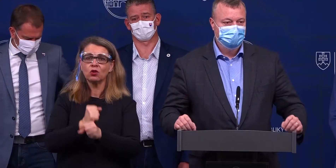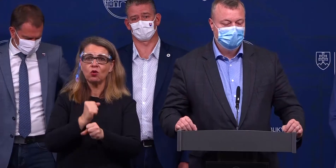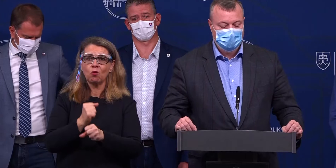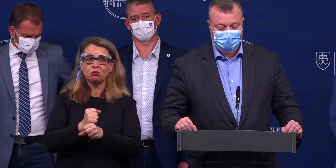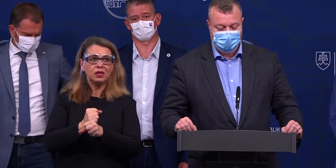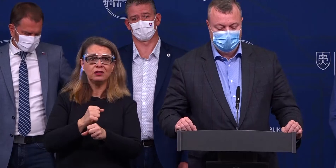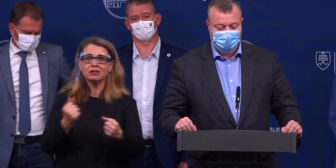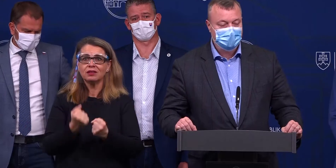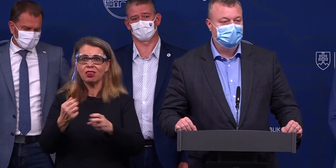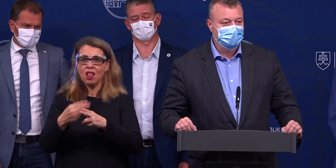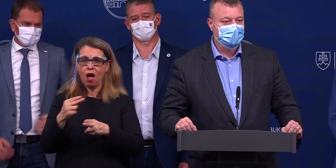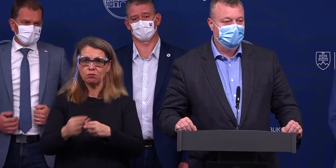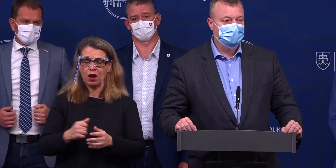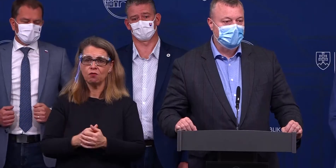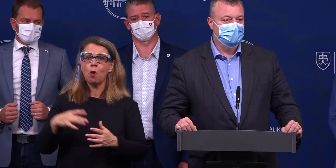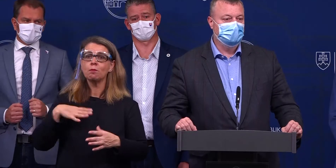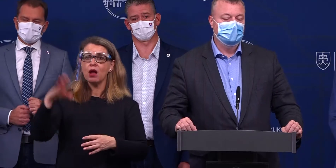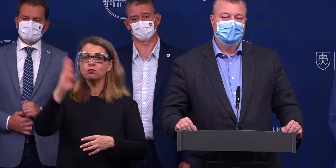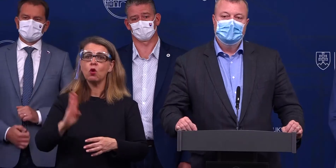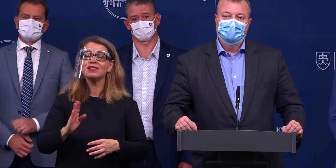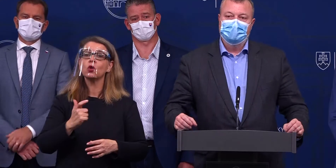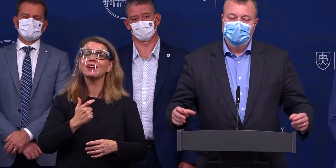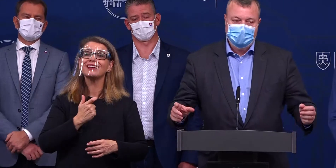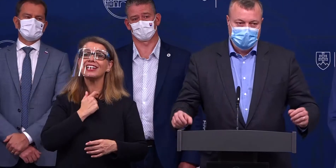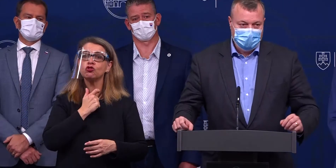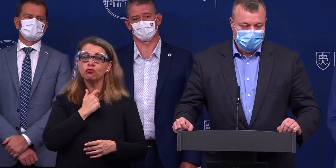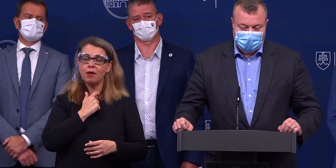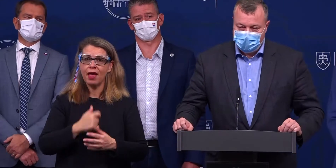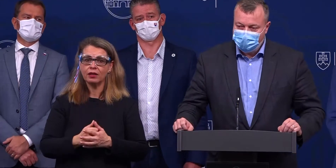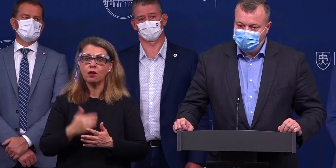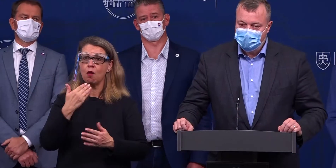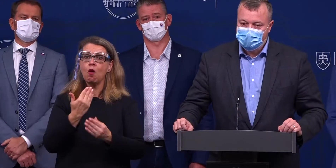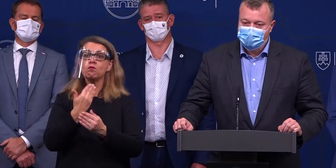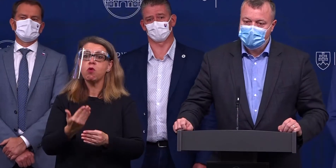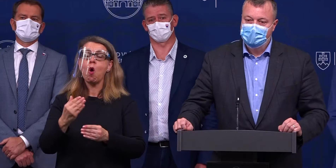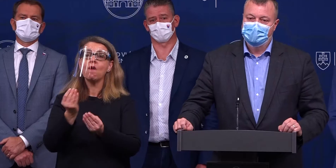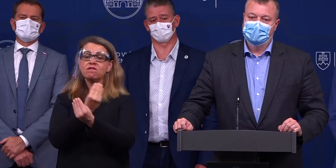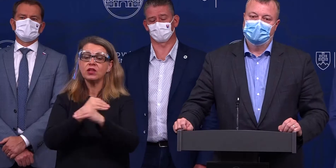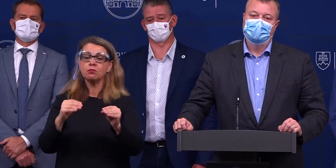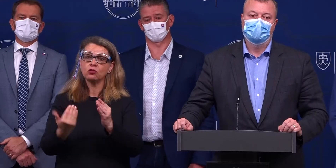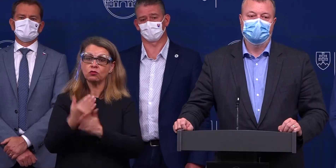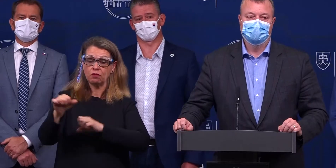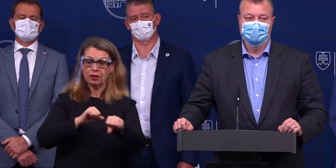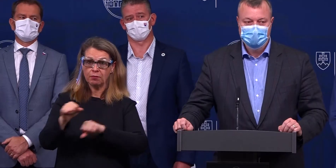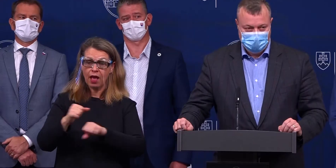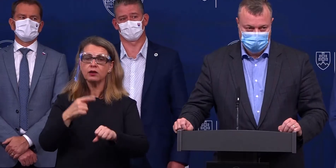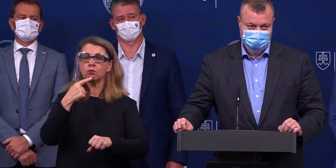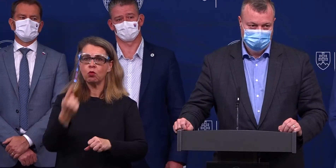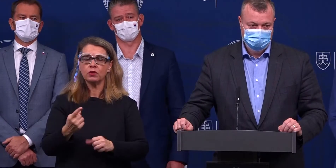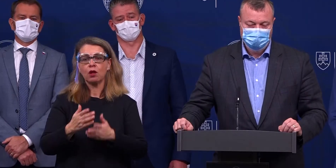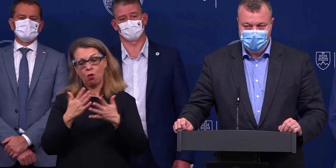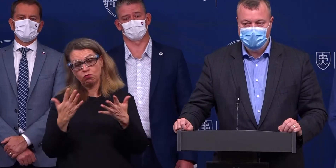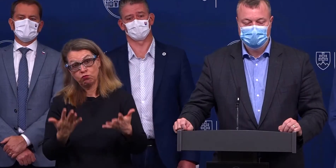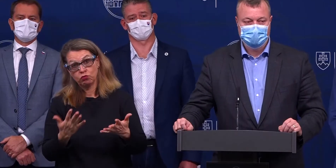prvom ústrednom krízovom štábe po vymenovaní novej vlády, na ktorom som sa zúčastnil, povedal, buď